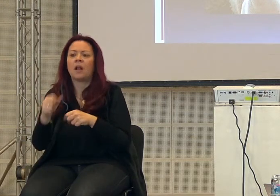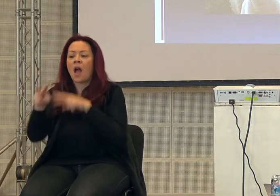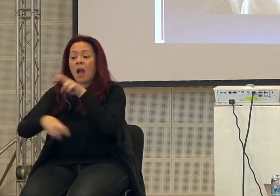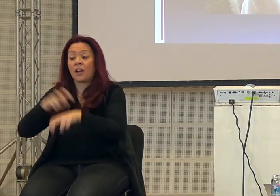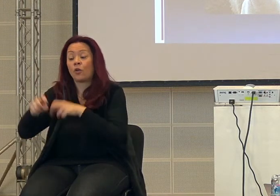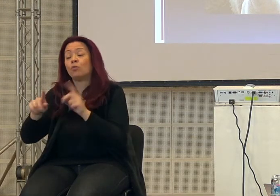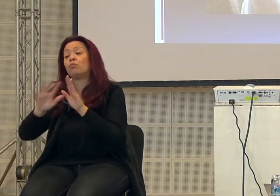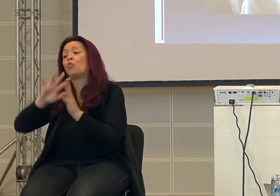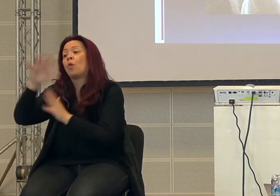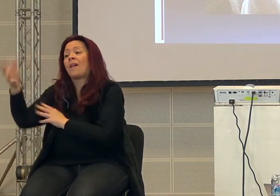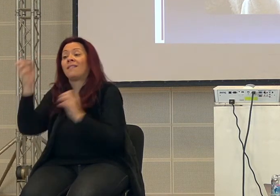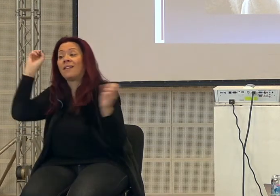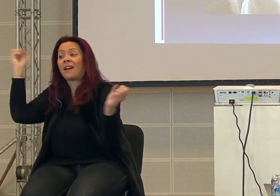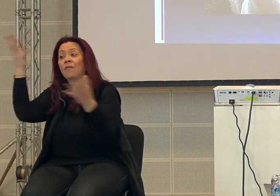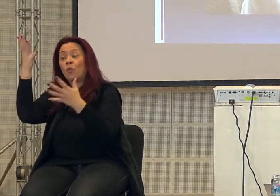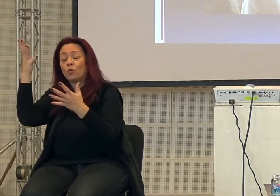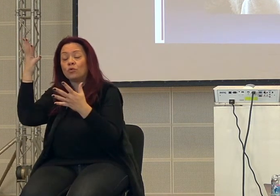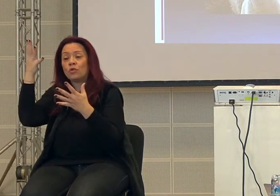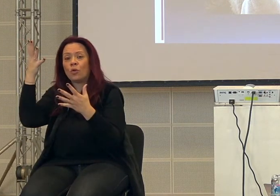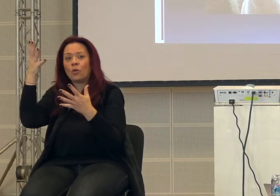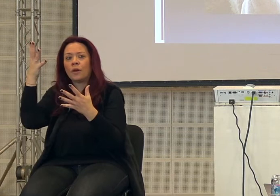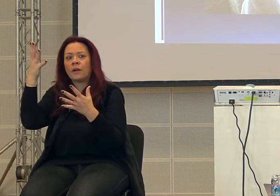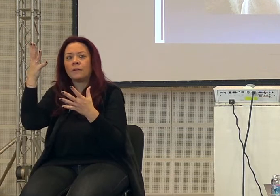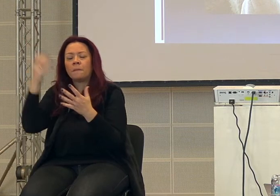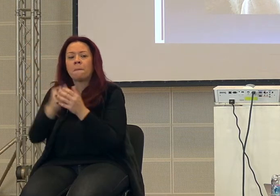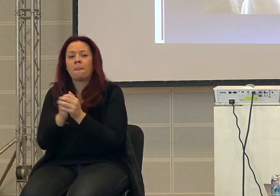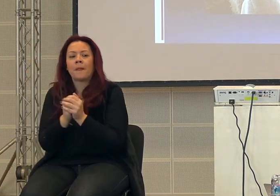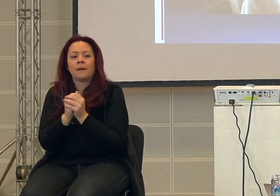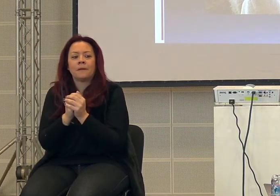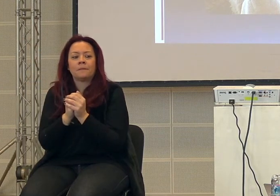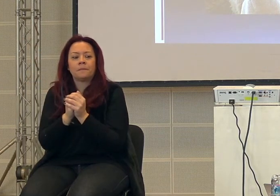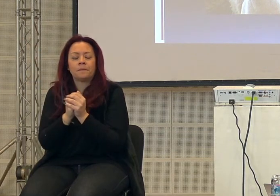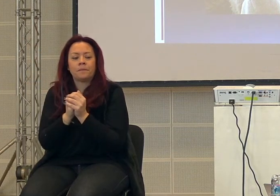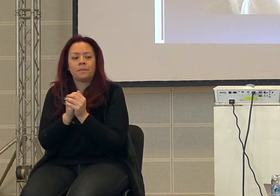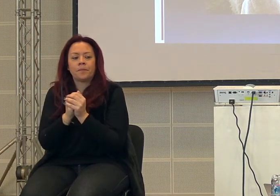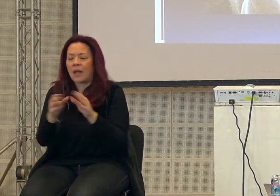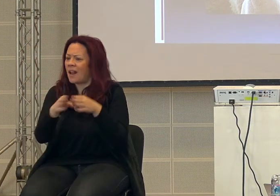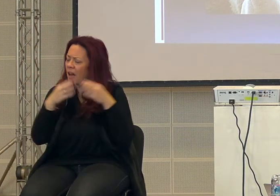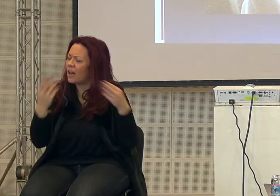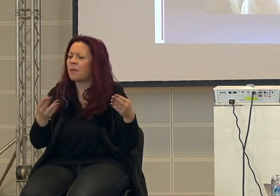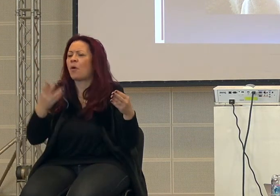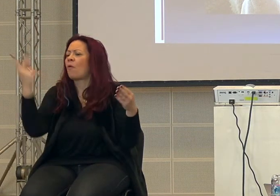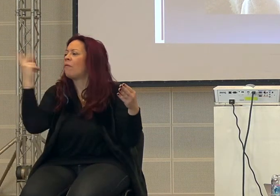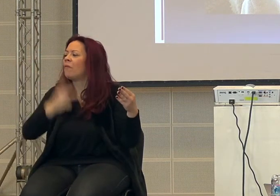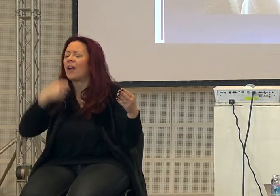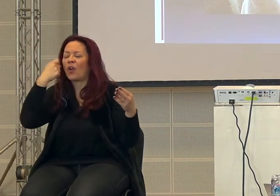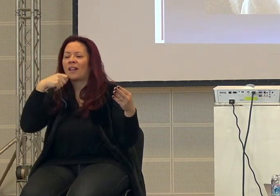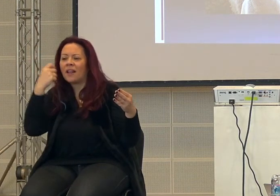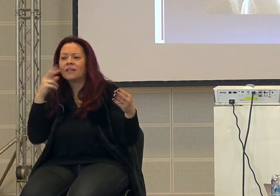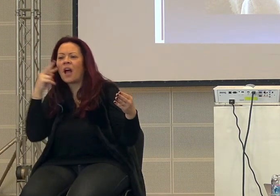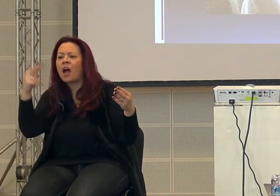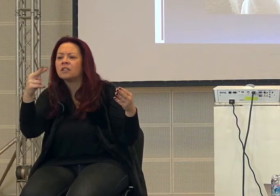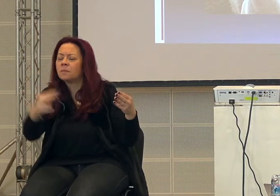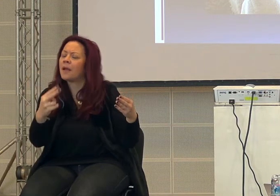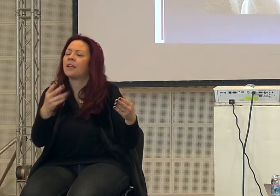un'altra rivoluzione, lo sappiamo, adesso io non posso andare avanti, perché è un libro interessantissimo, ci sono tanti aspetti, però